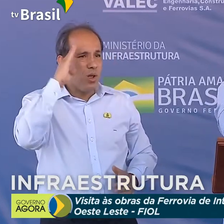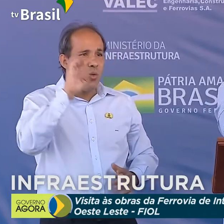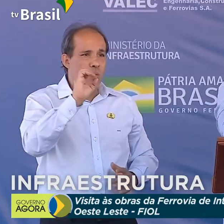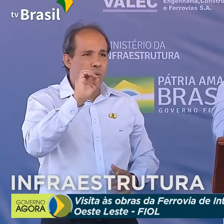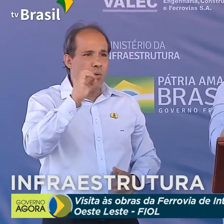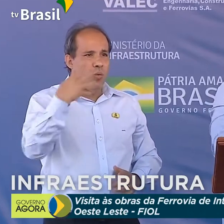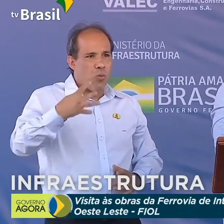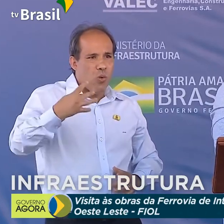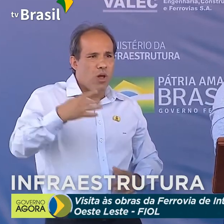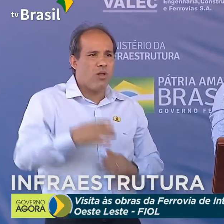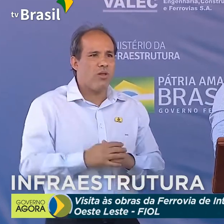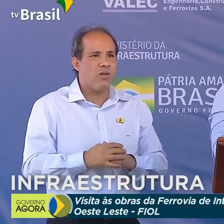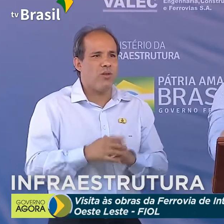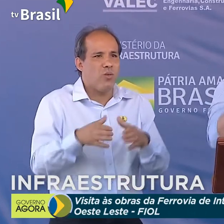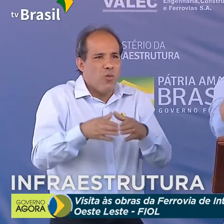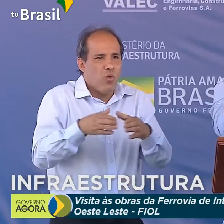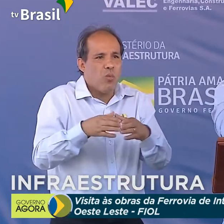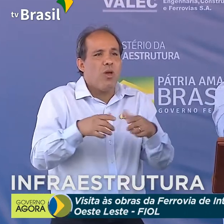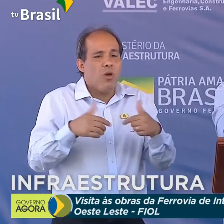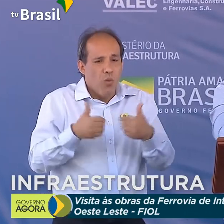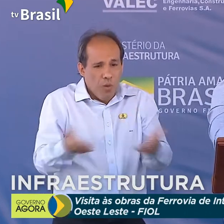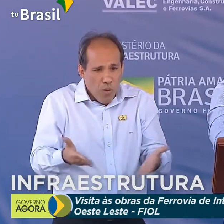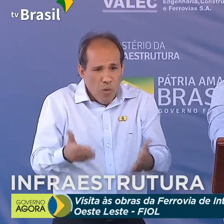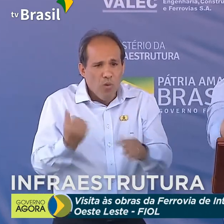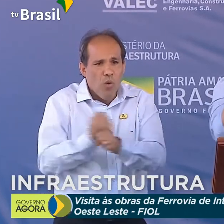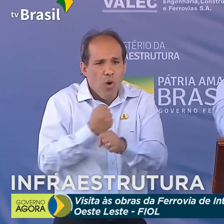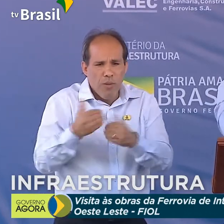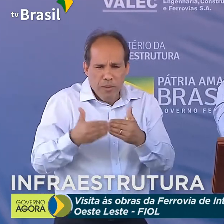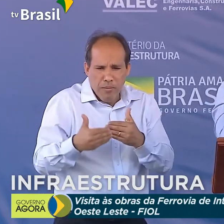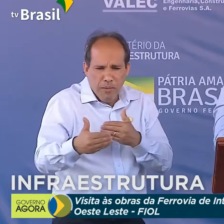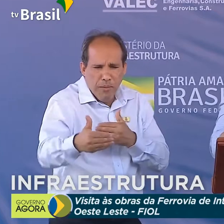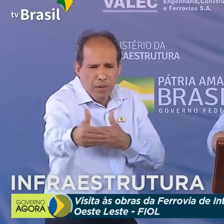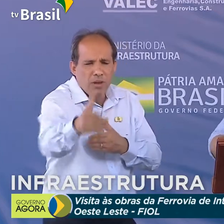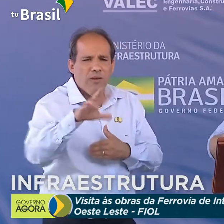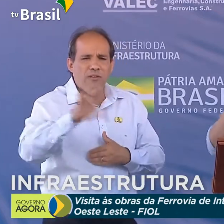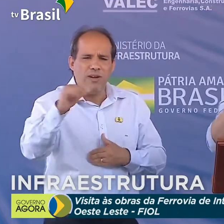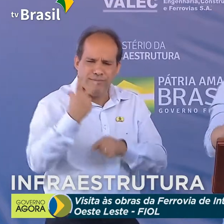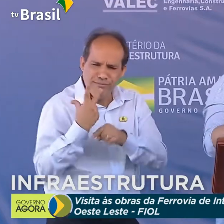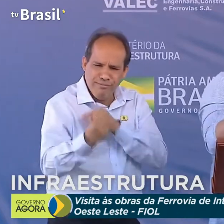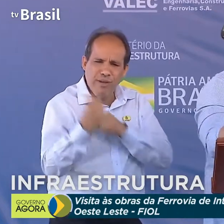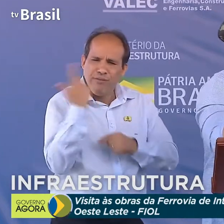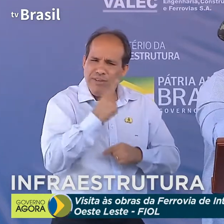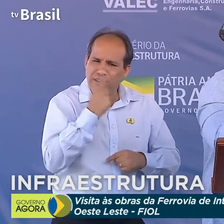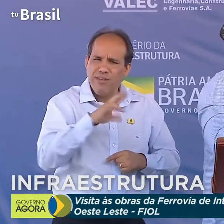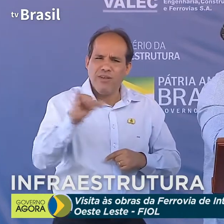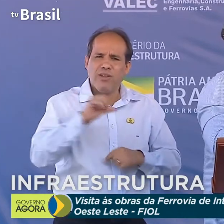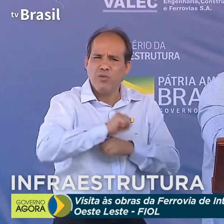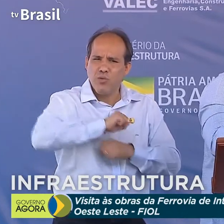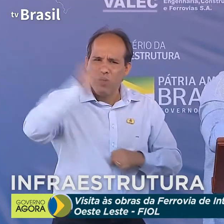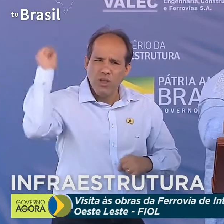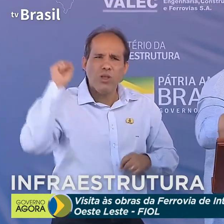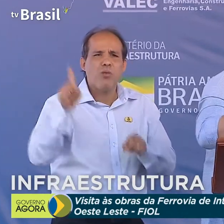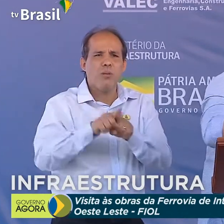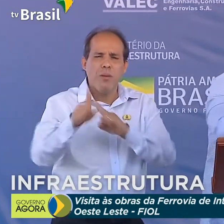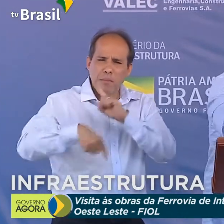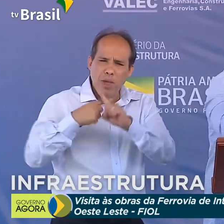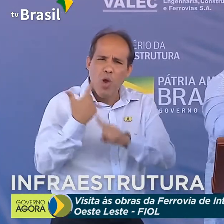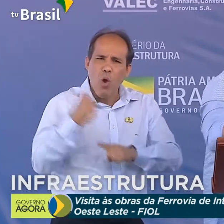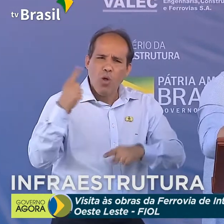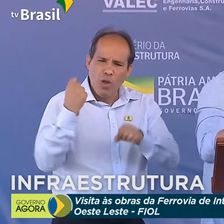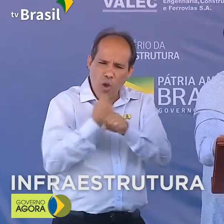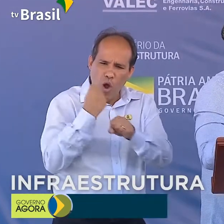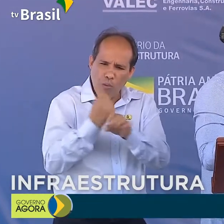iniciam hoje essa trajetória que será de vitória, que será de sucesso e vai ser mais uma obra incorporada ao